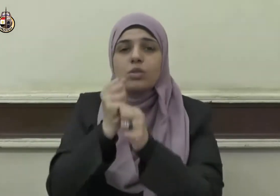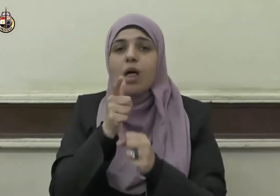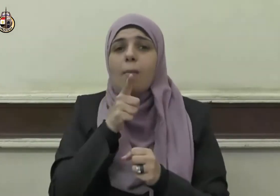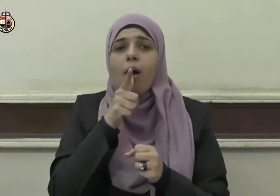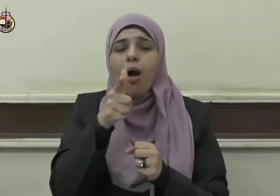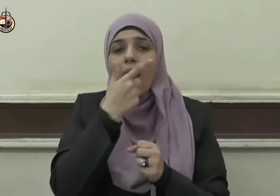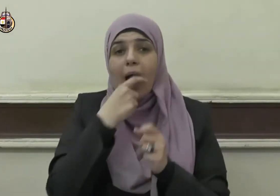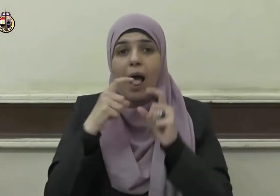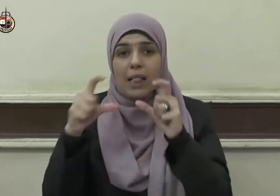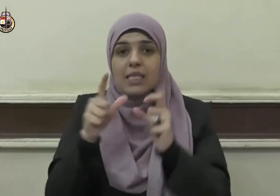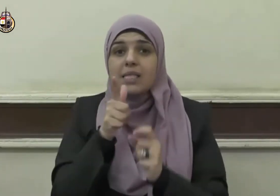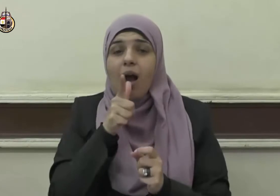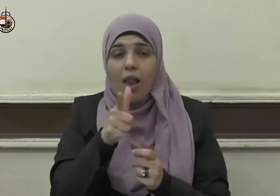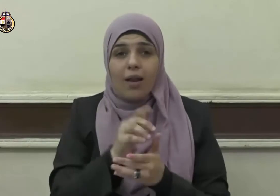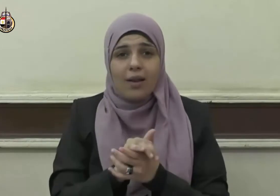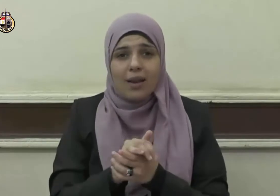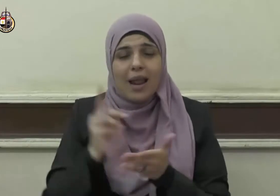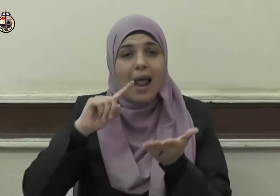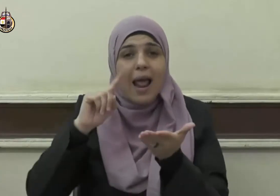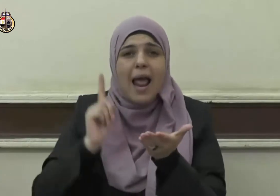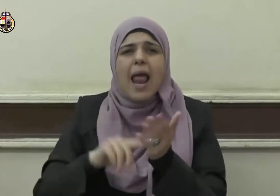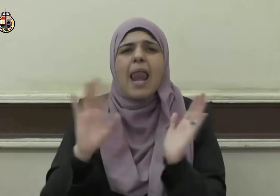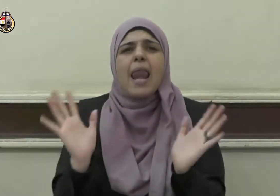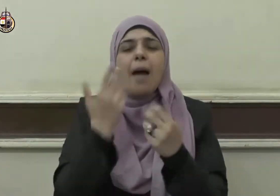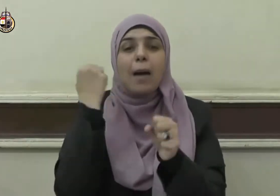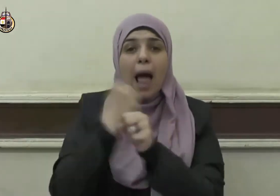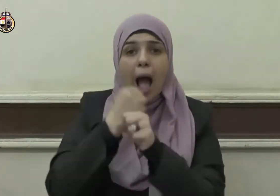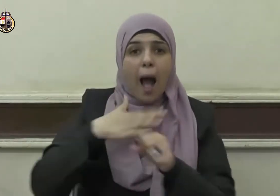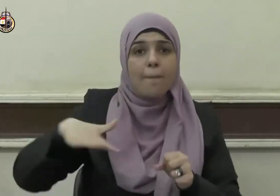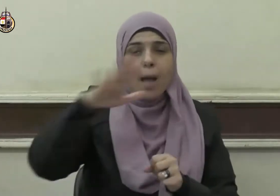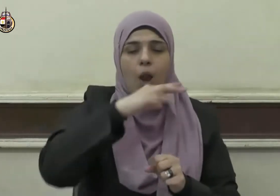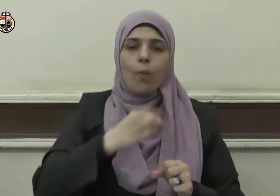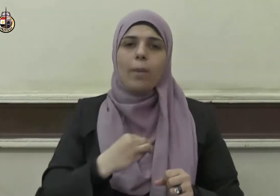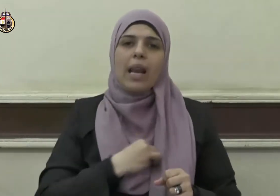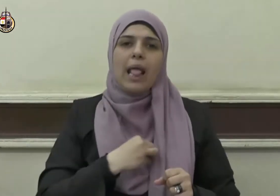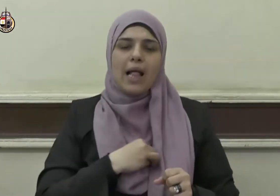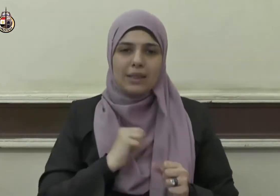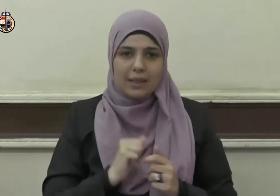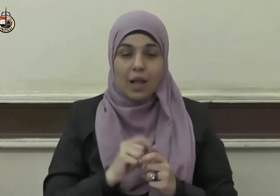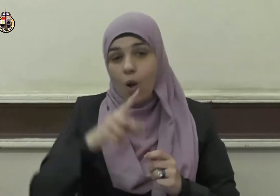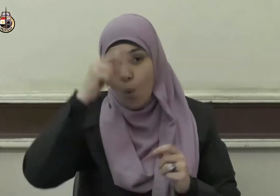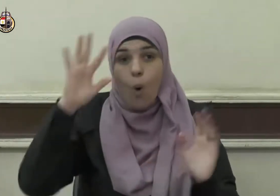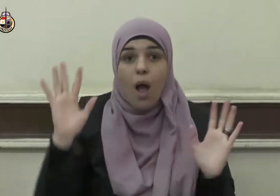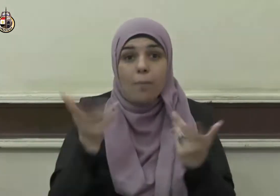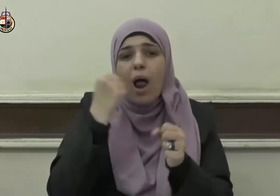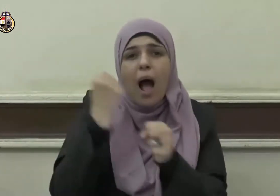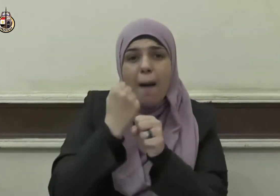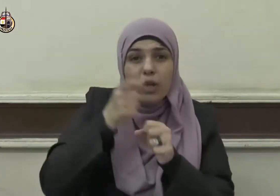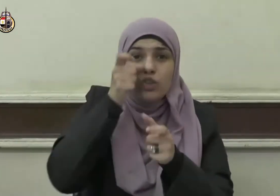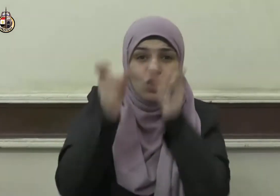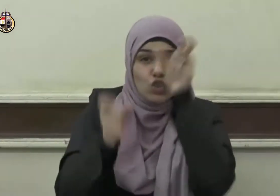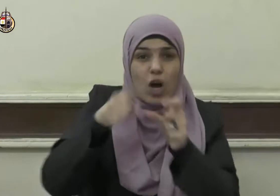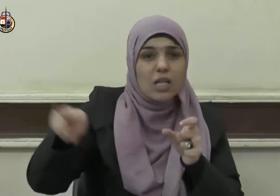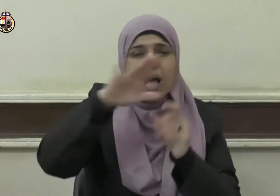وسلم إنما الأعمال بالنيات وإنما لكل امرئ ما نوى